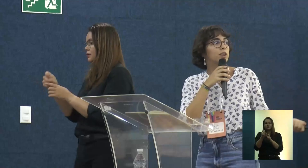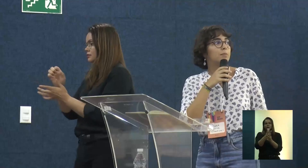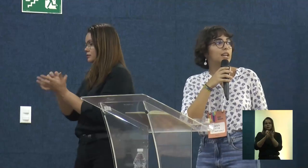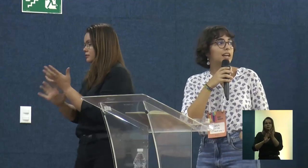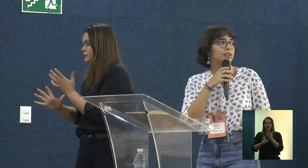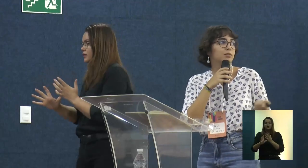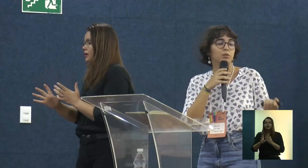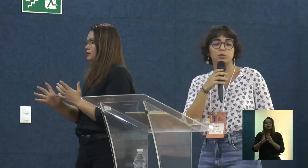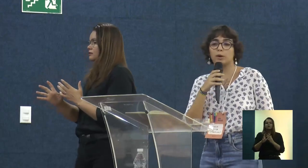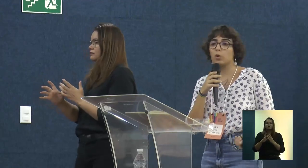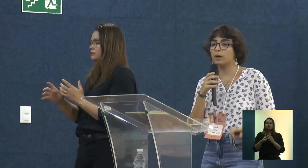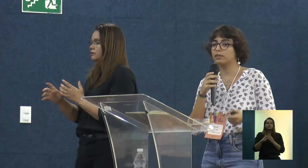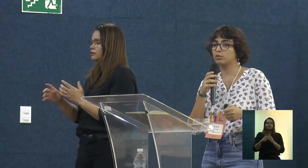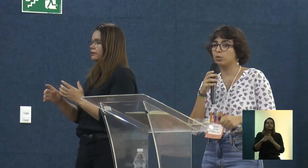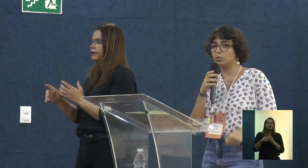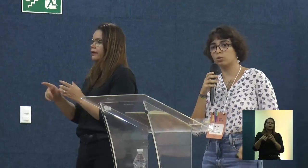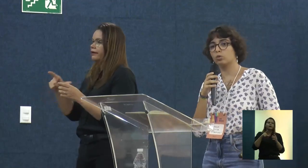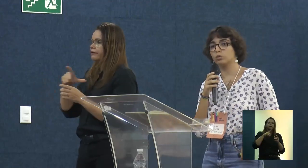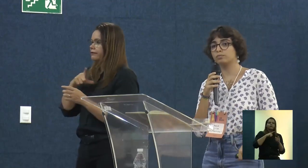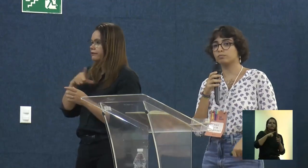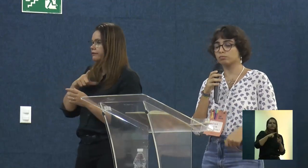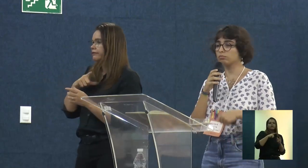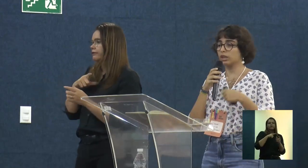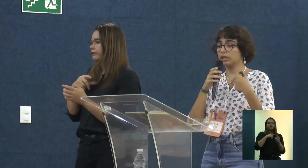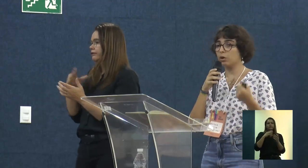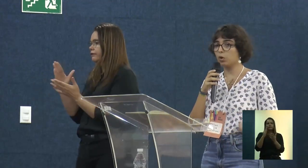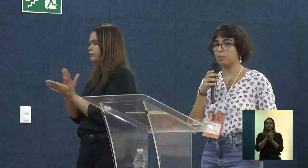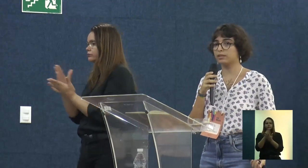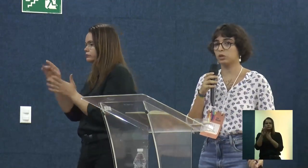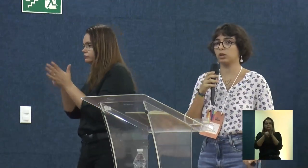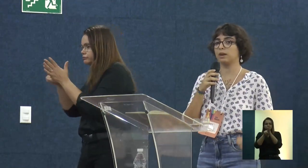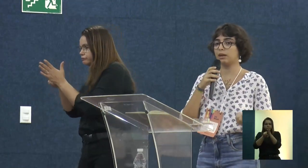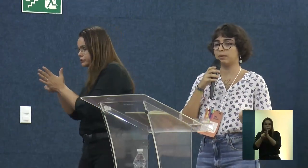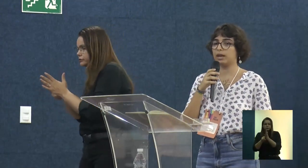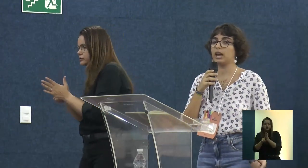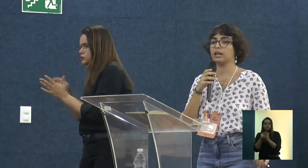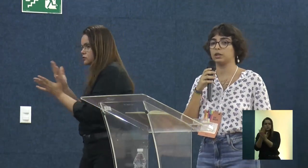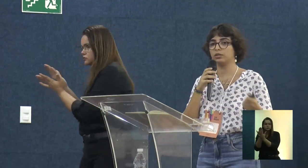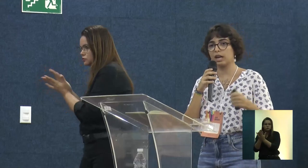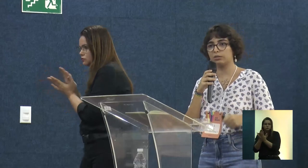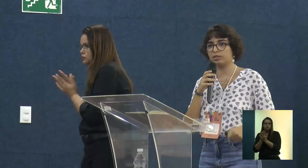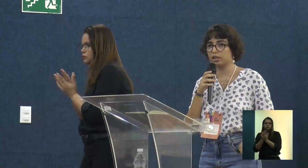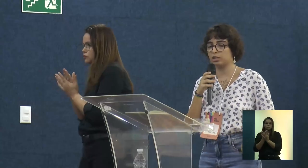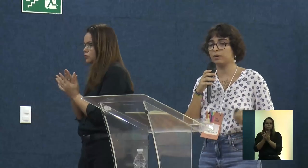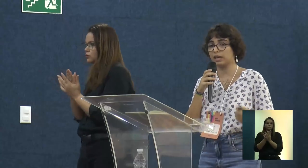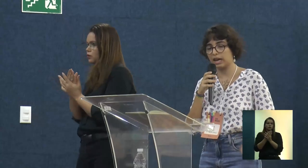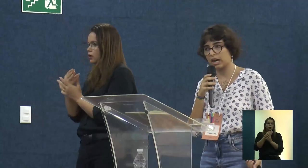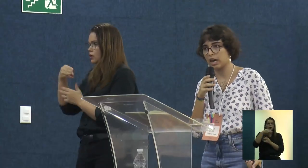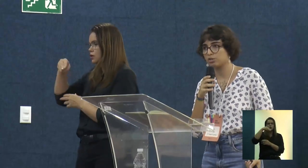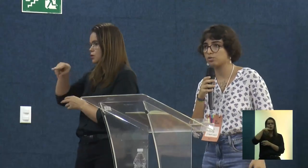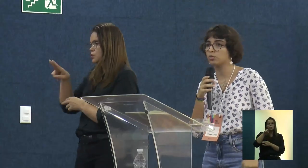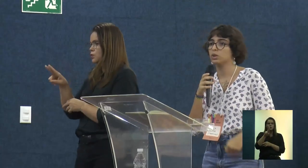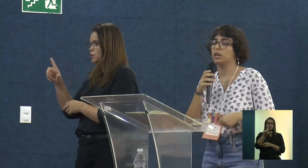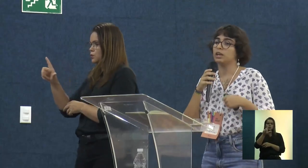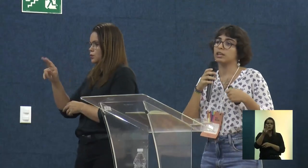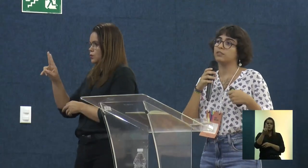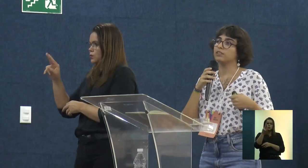fez foi o estudo de viabilidade desenvolvido para a ocupação João Mungu, que é uma ocupação do MLB aqui no estado de Sergipe, aqui em